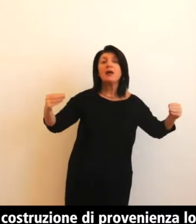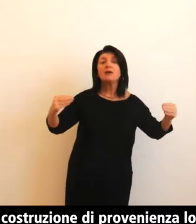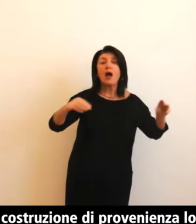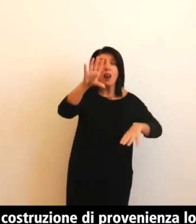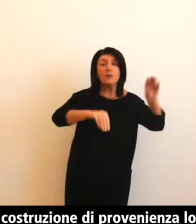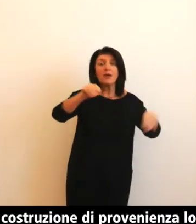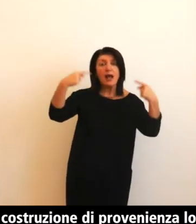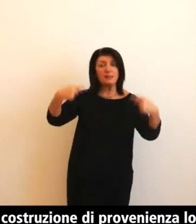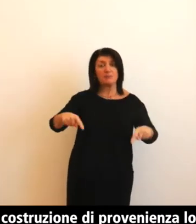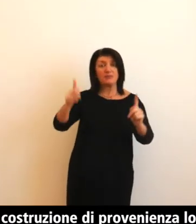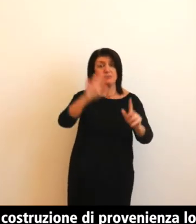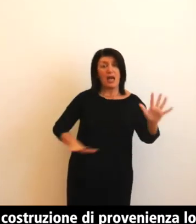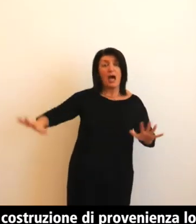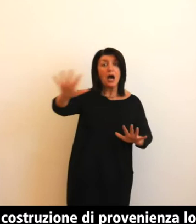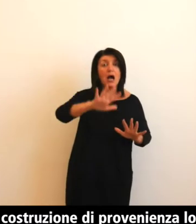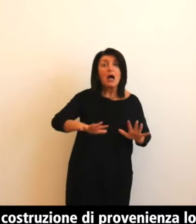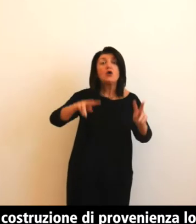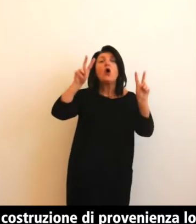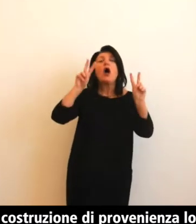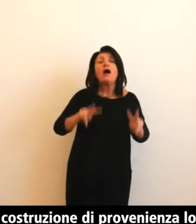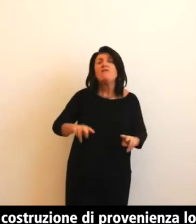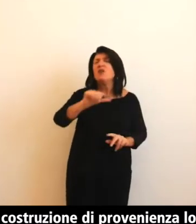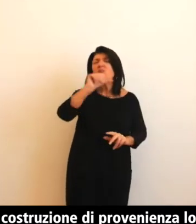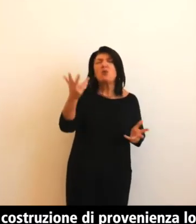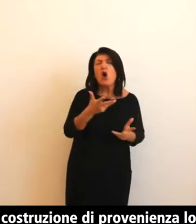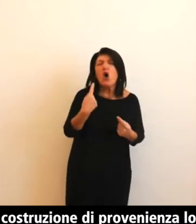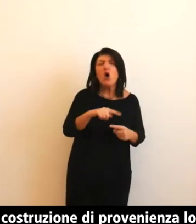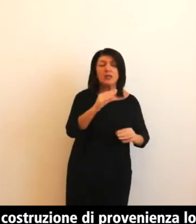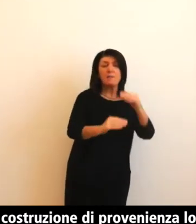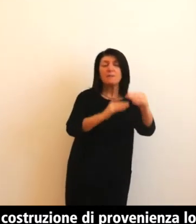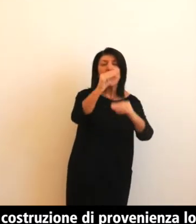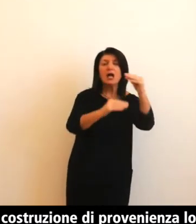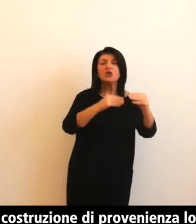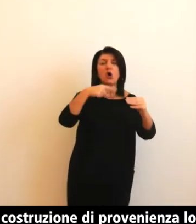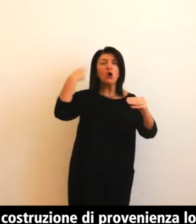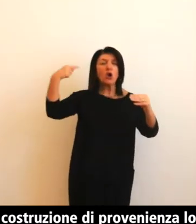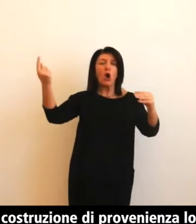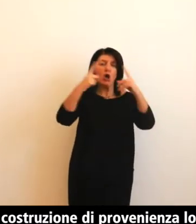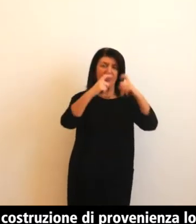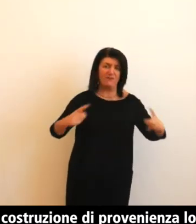costituito principalmente da mattoni di diversi colori, pietra e intonaco bianco.